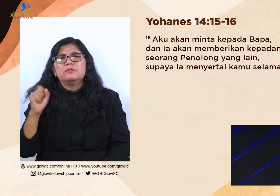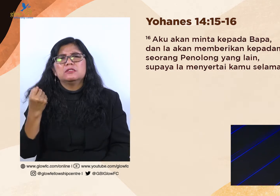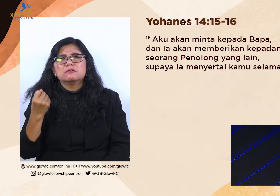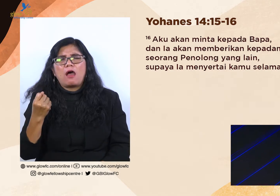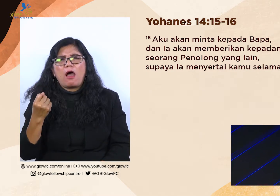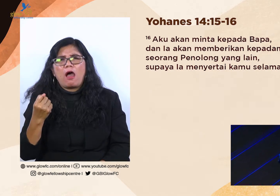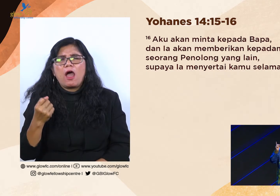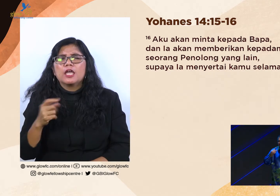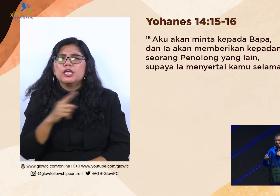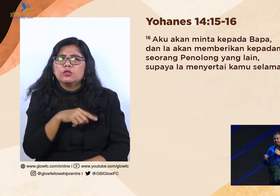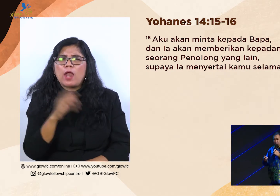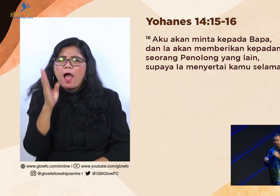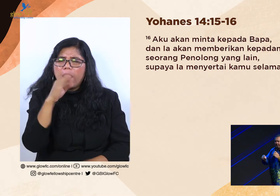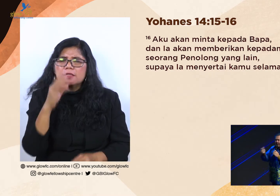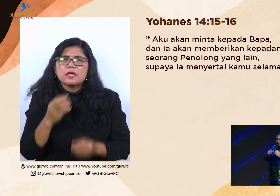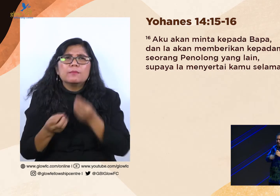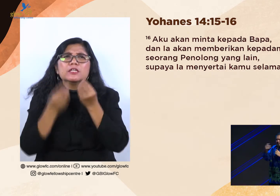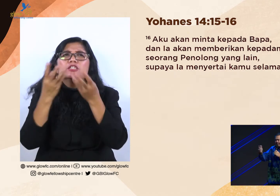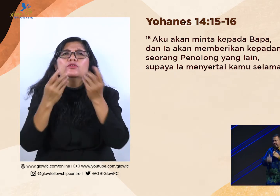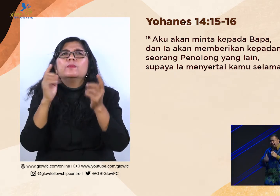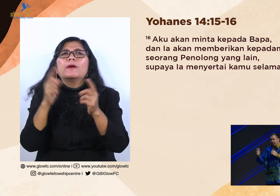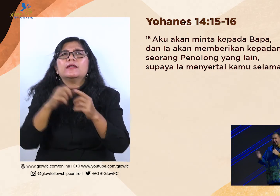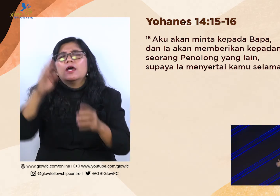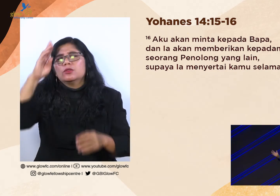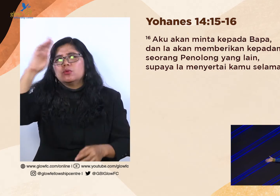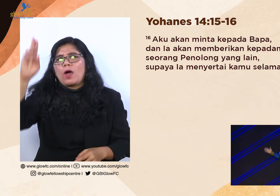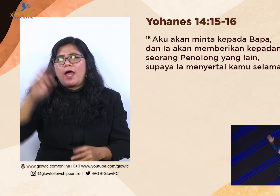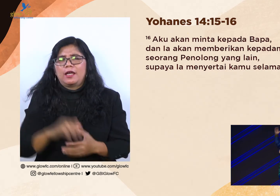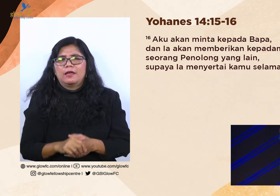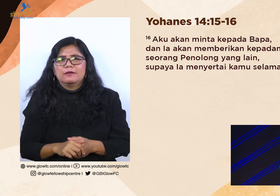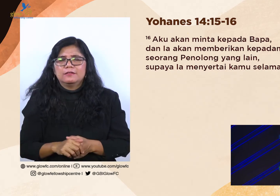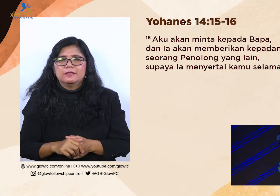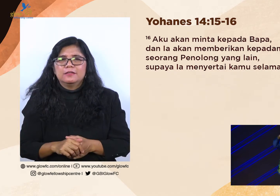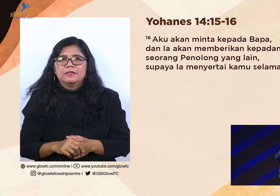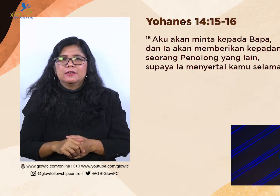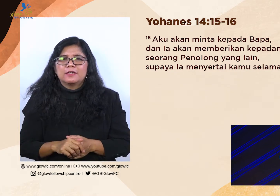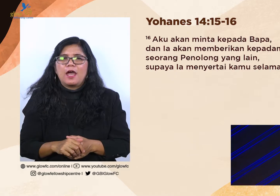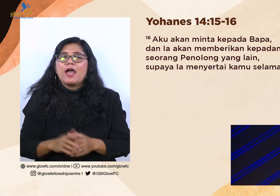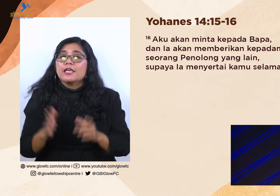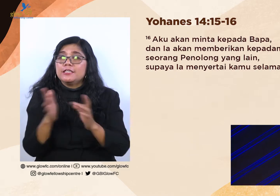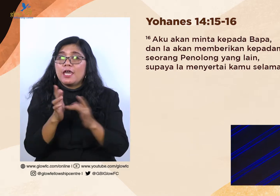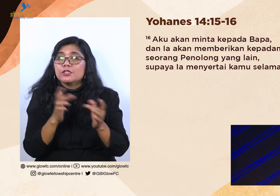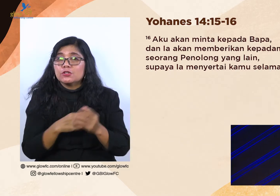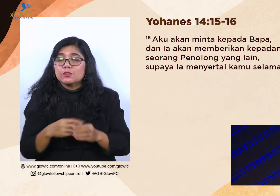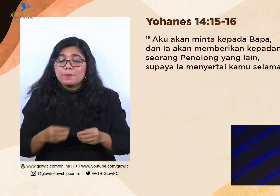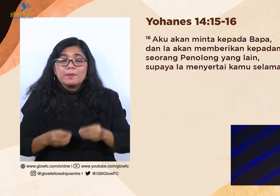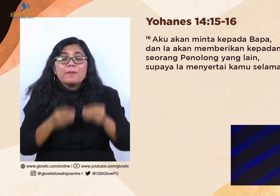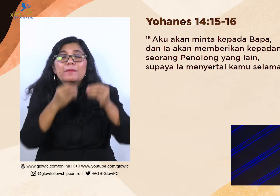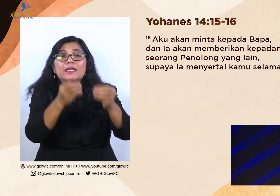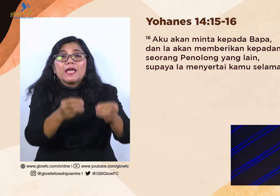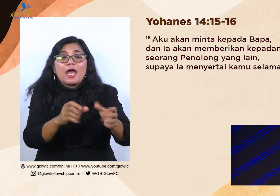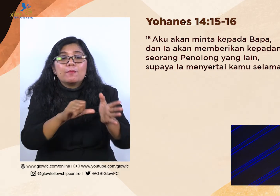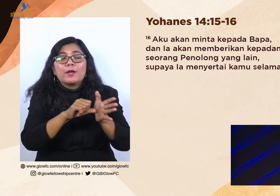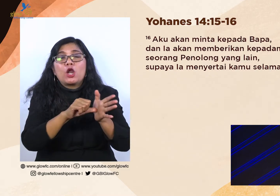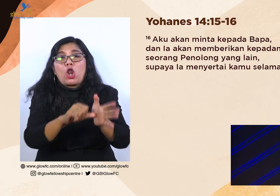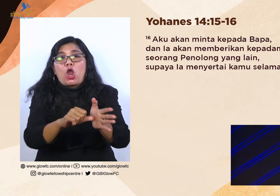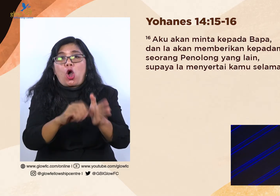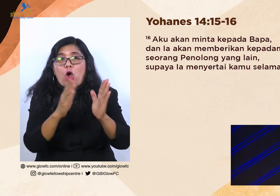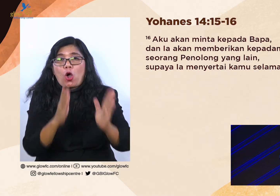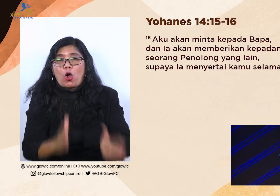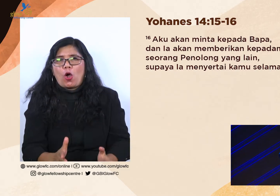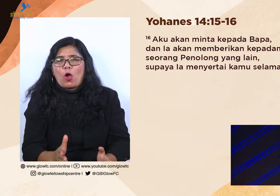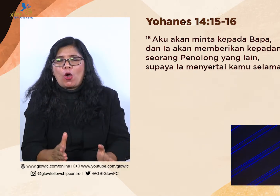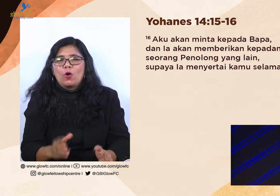berseru kepada Tuhan. Karena ayat selanjutnya bilang, aku akan minta kepada Bapak dan Ia akan memberikan kepadamu seorang penolong. Supaya Ia